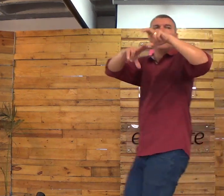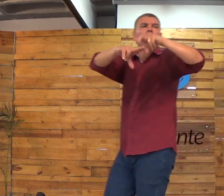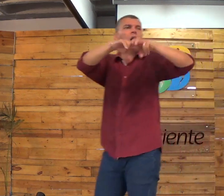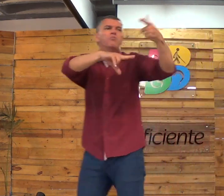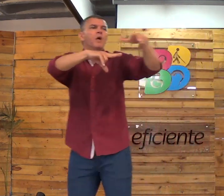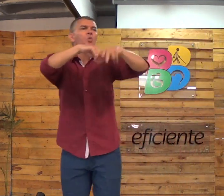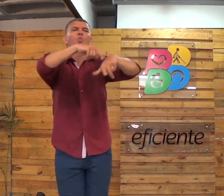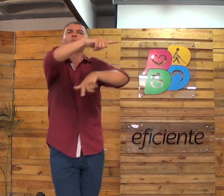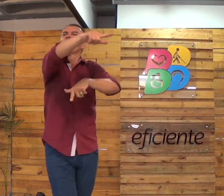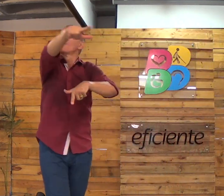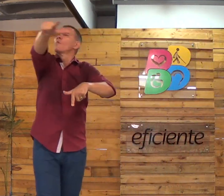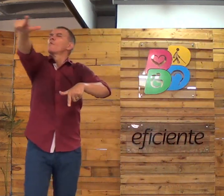Você percebe?